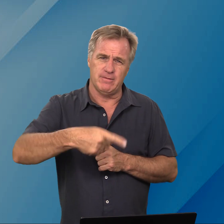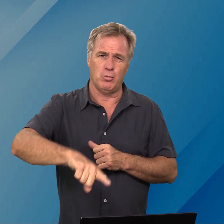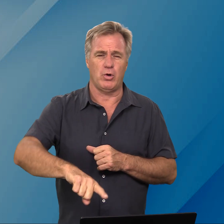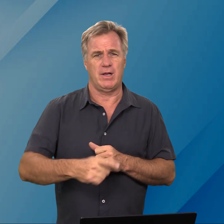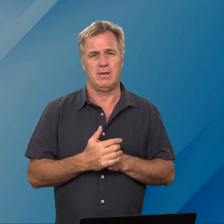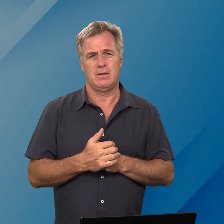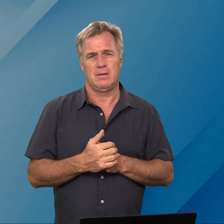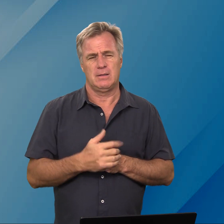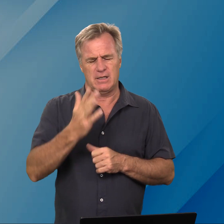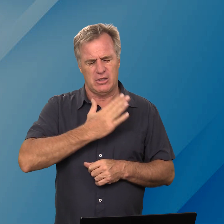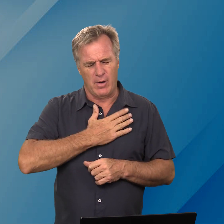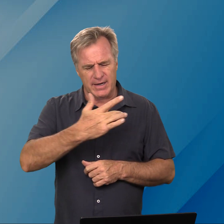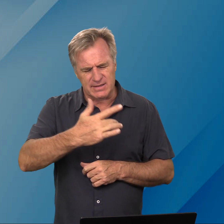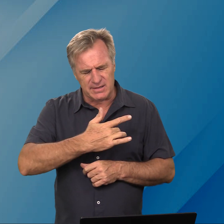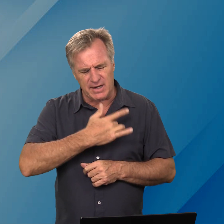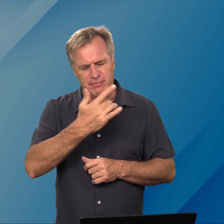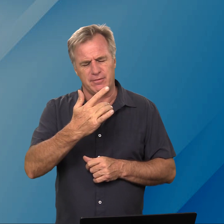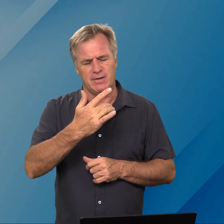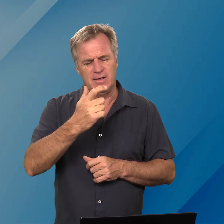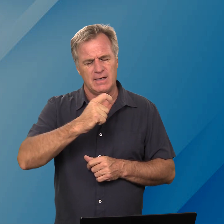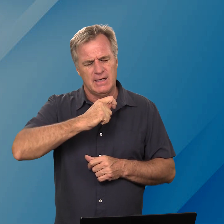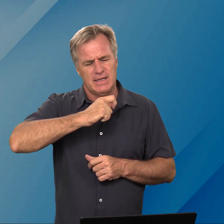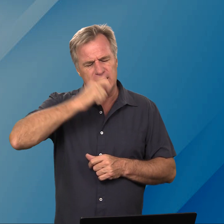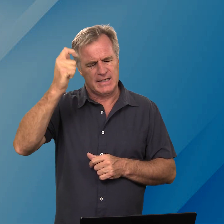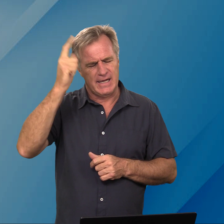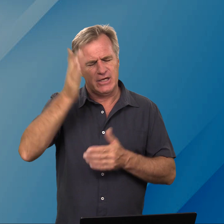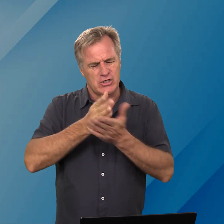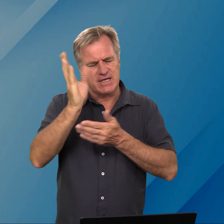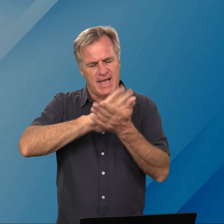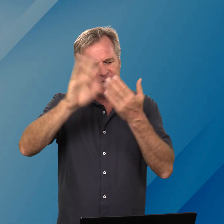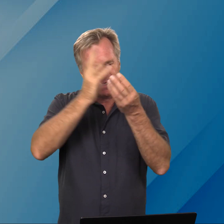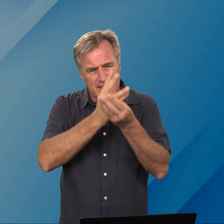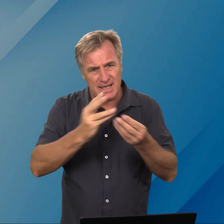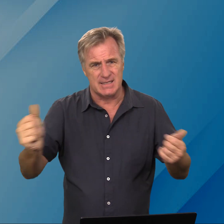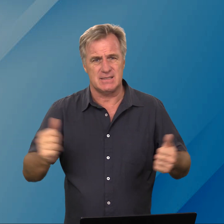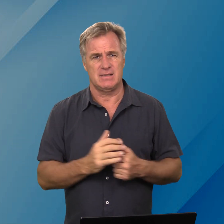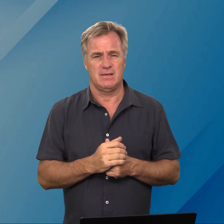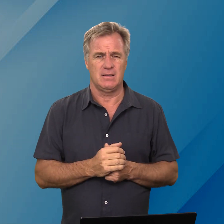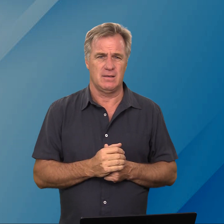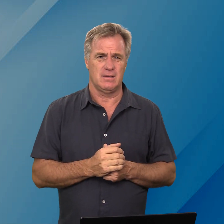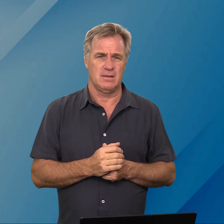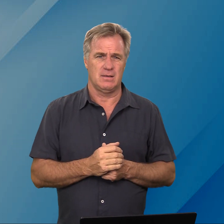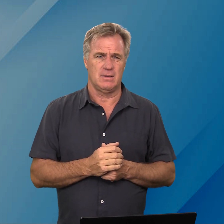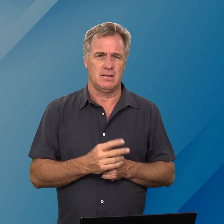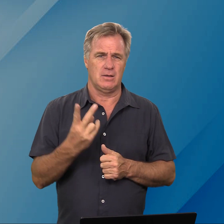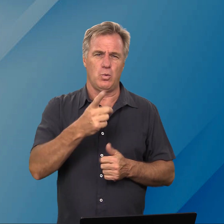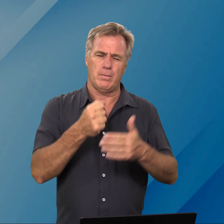vanmorgen dat het jou hart tref en dat jy door sy heilige gees jou ook